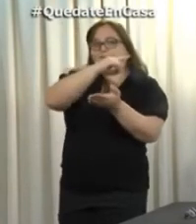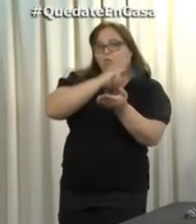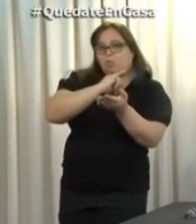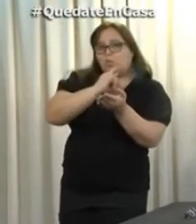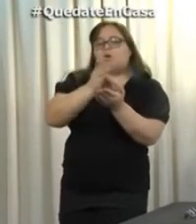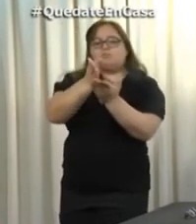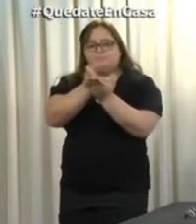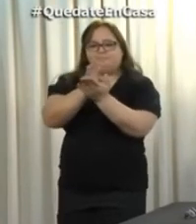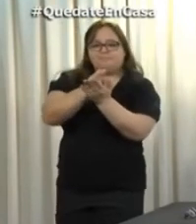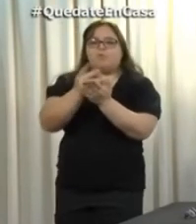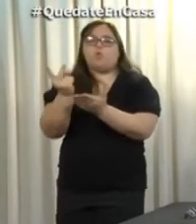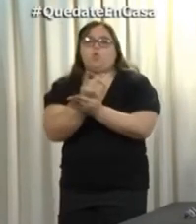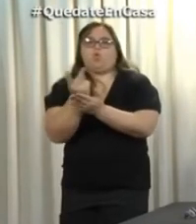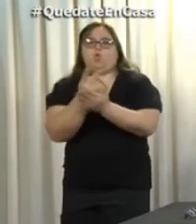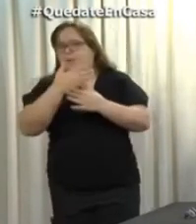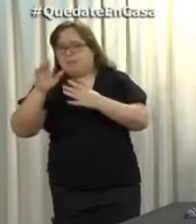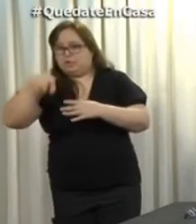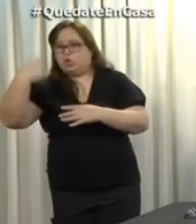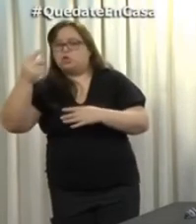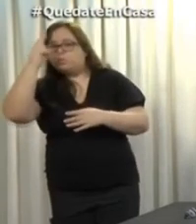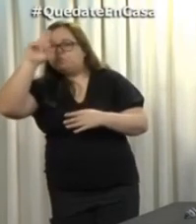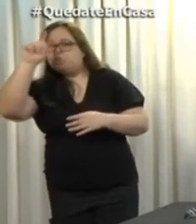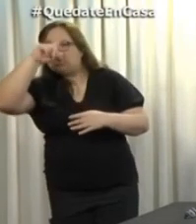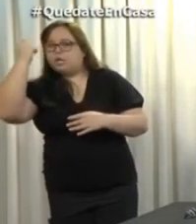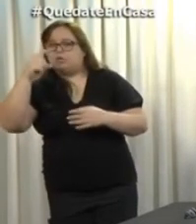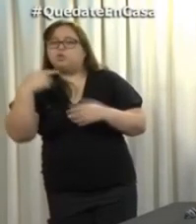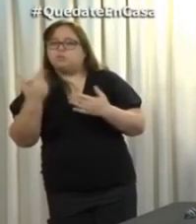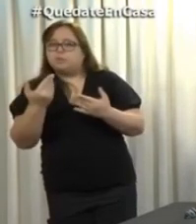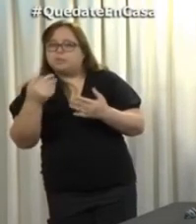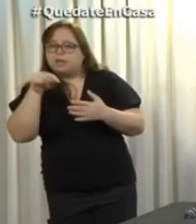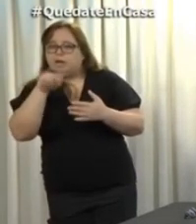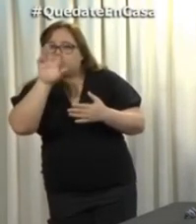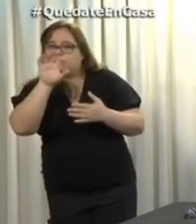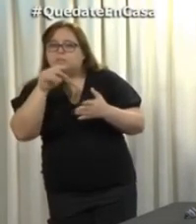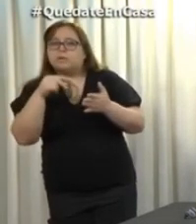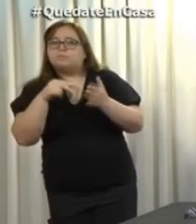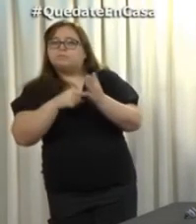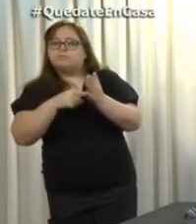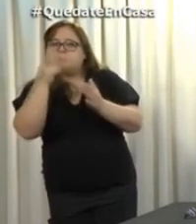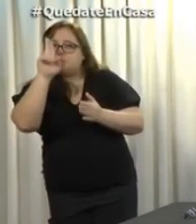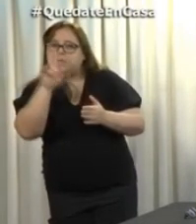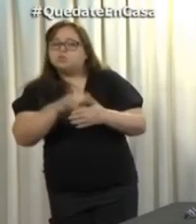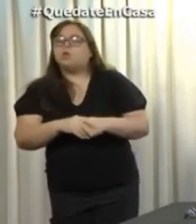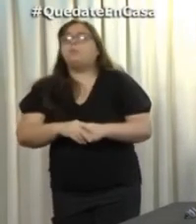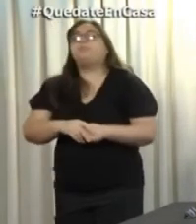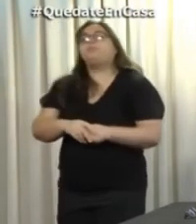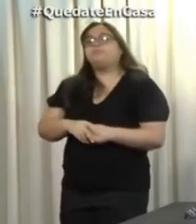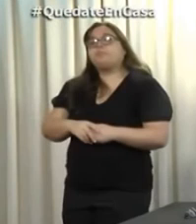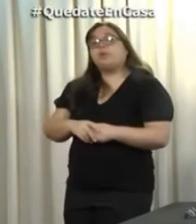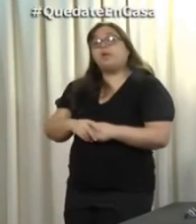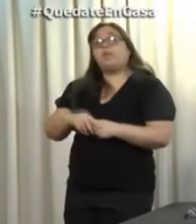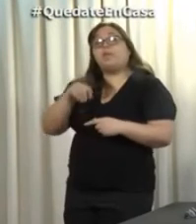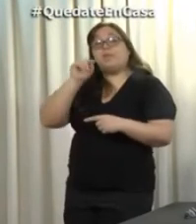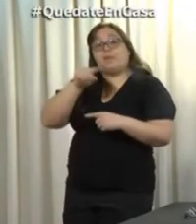coordinado con ambas policías. La declaración jurada que sacan, que está